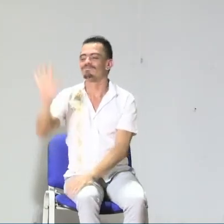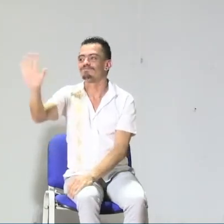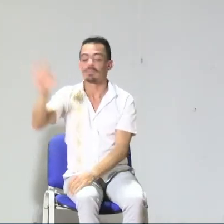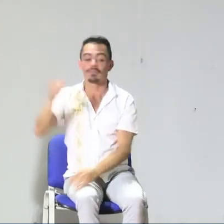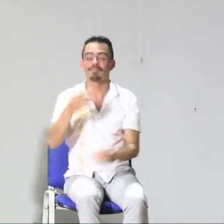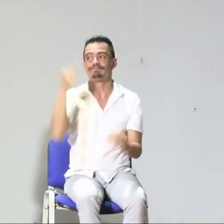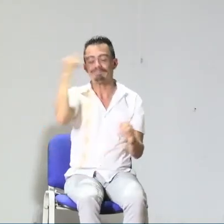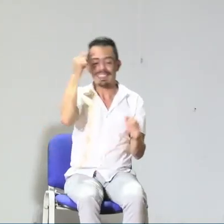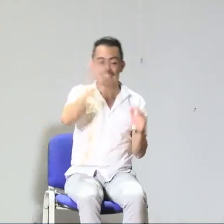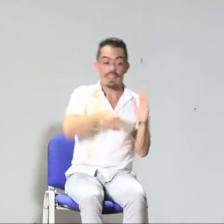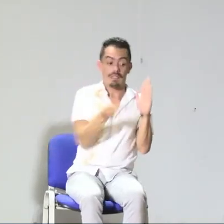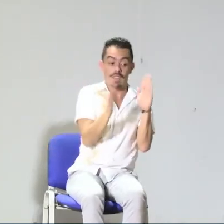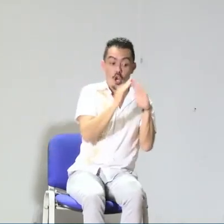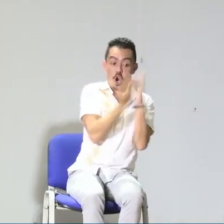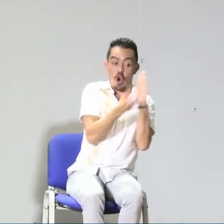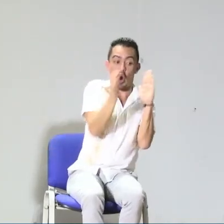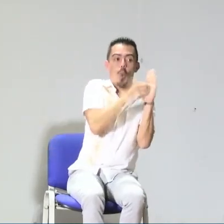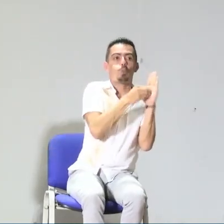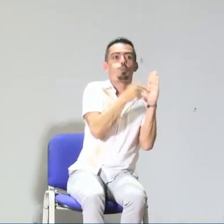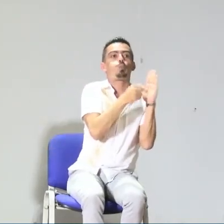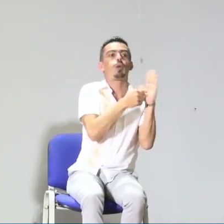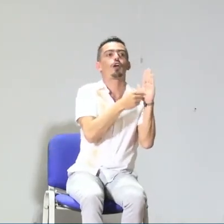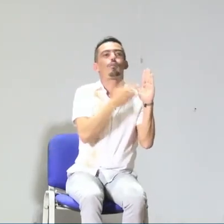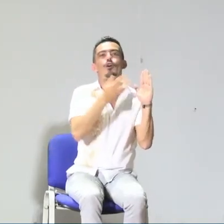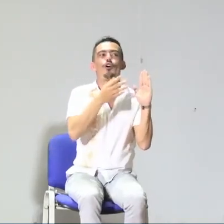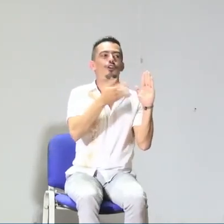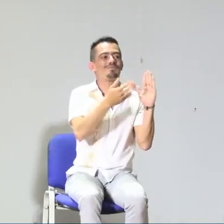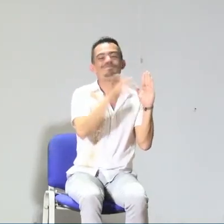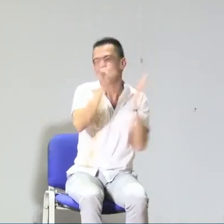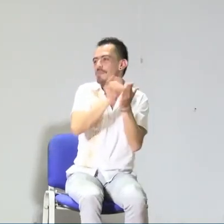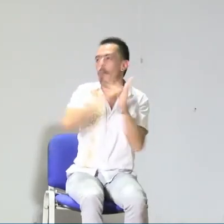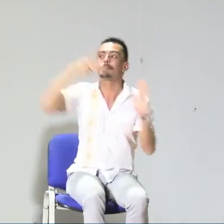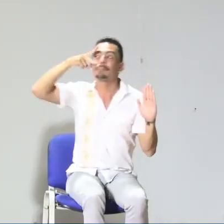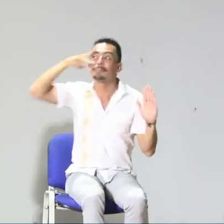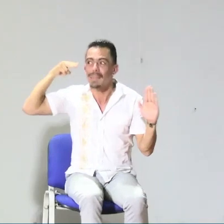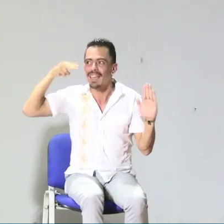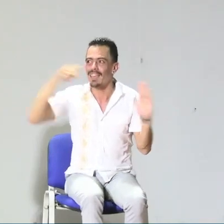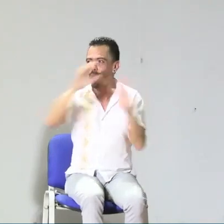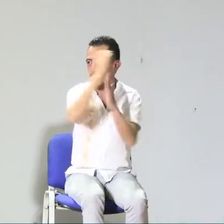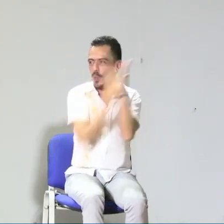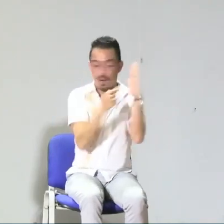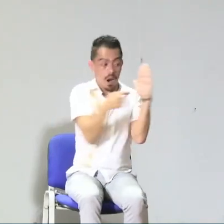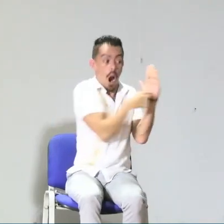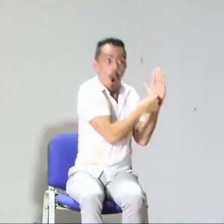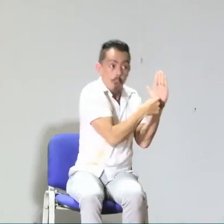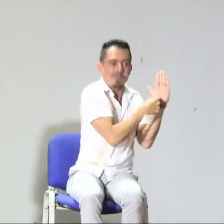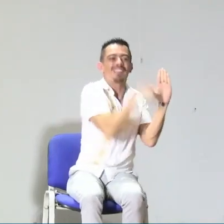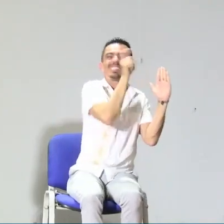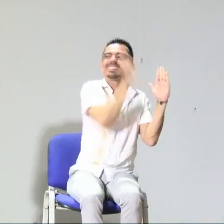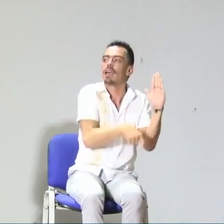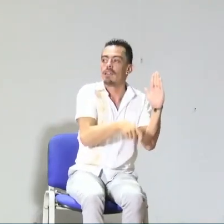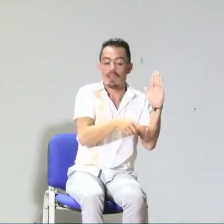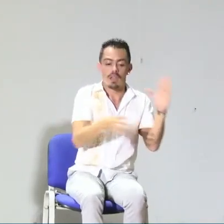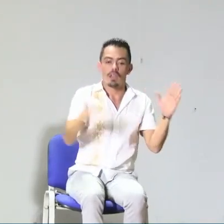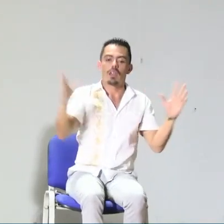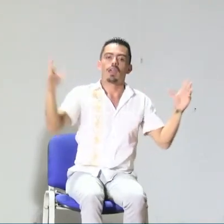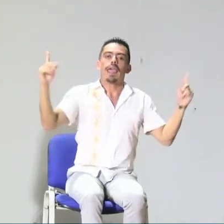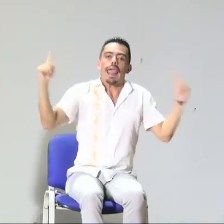una gran reflexión. También algo que hemos pensado es que en la escuela y en el plan educativo